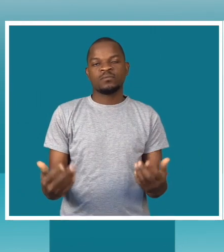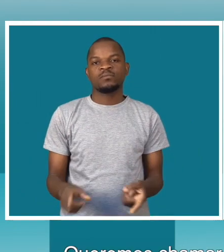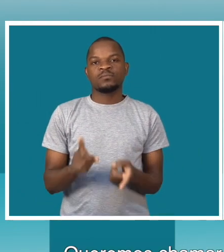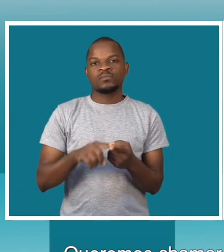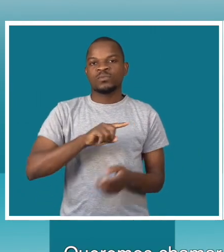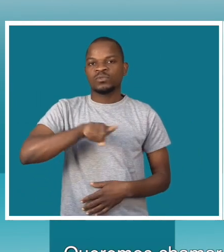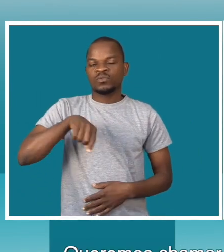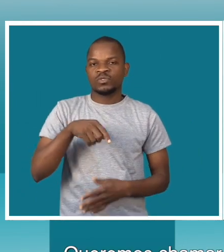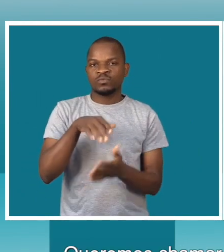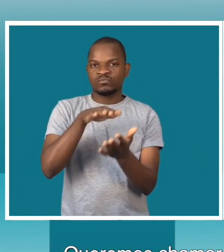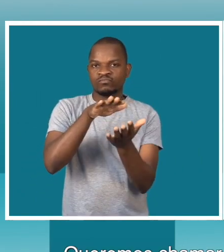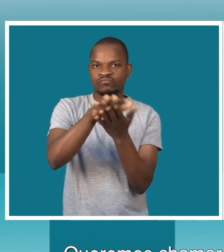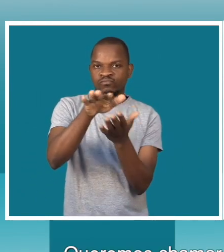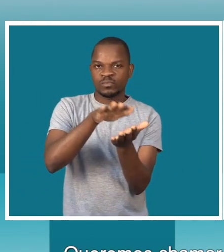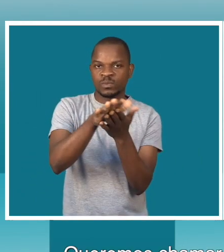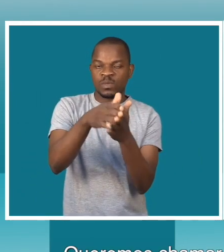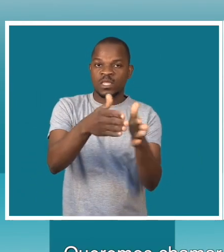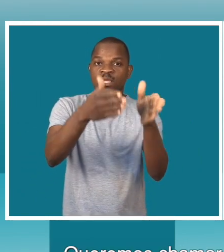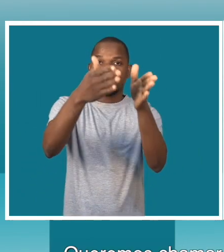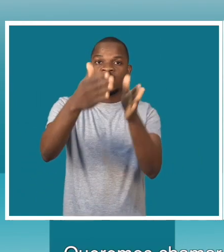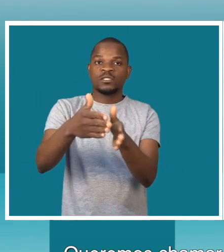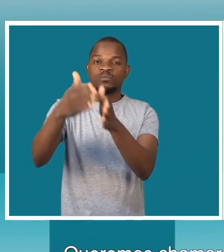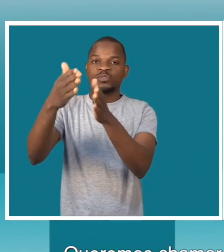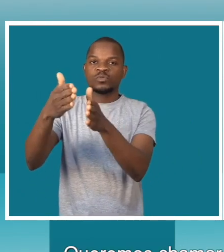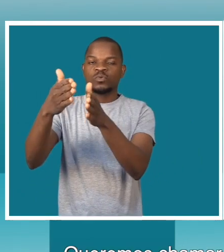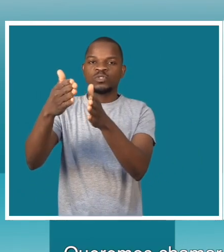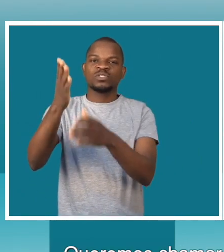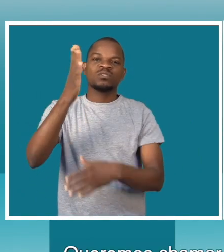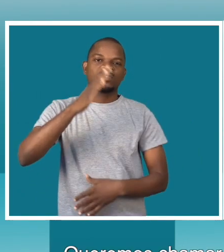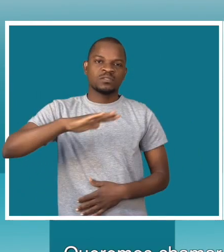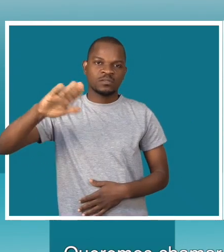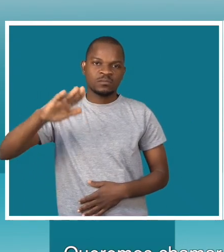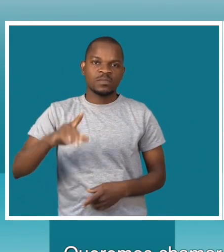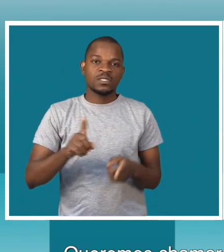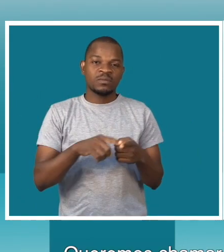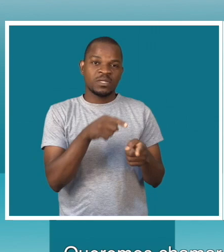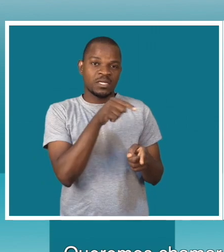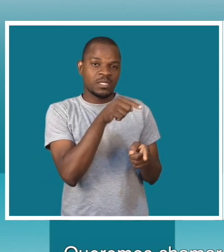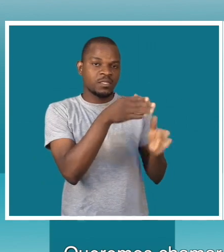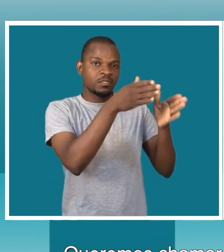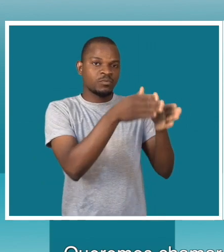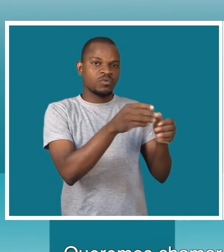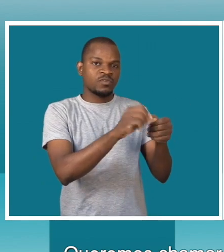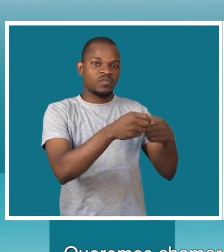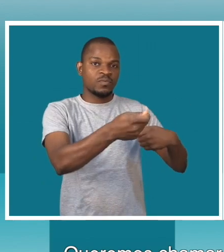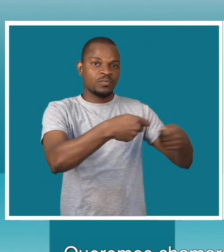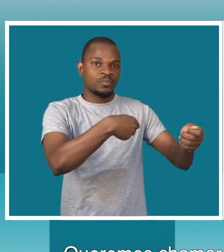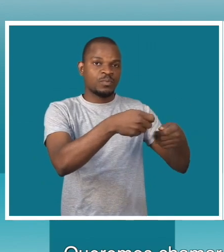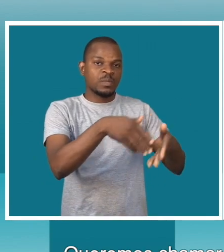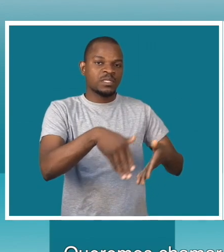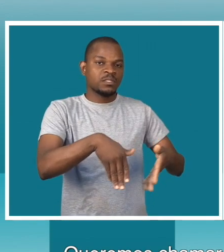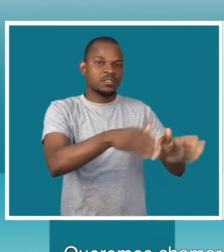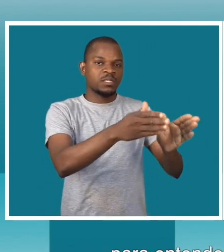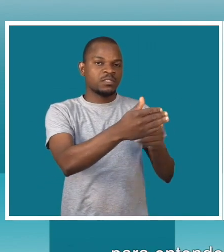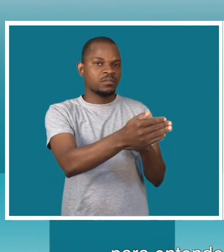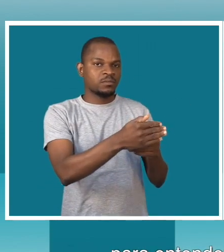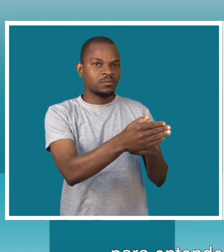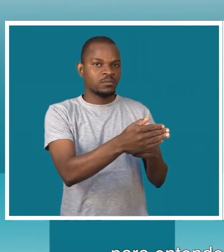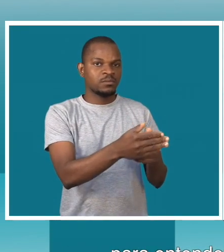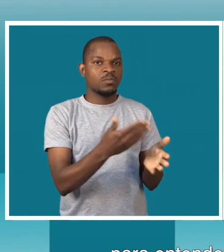chamar a atenção dos munícipes no geral, mas também em particular dos vendedores informais, no sentido de que